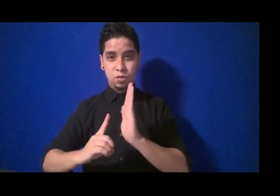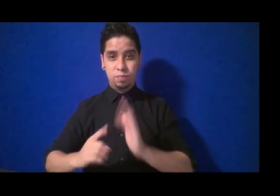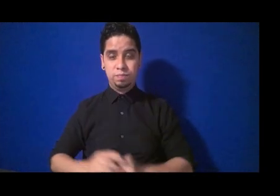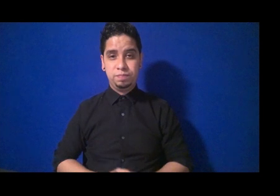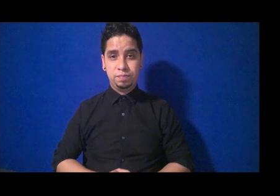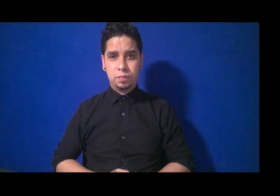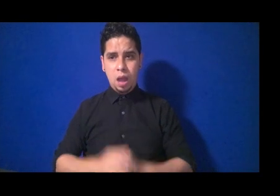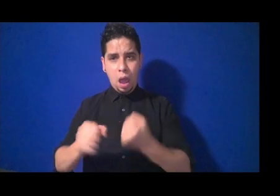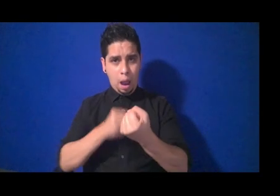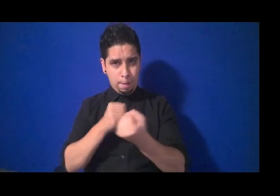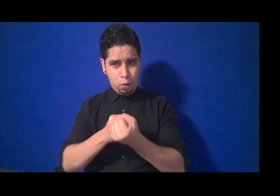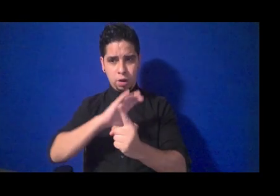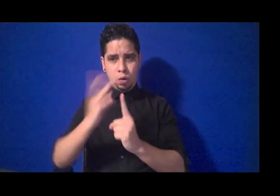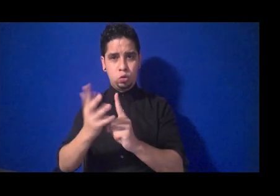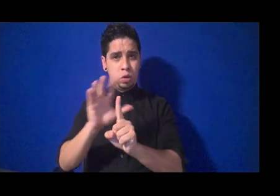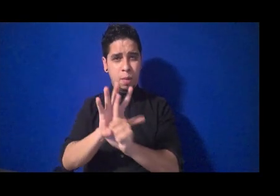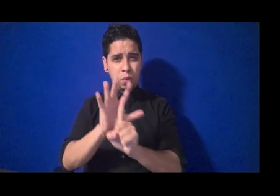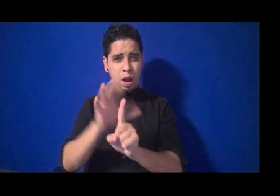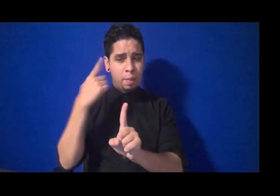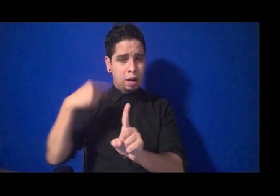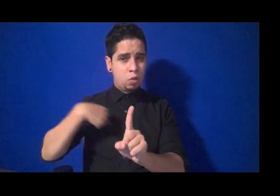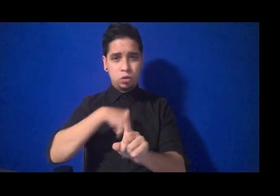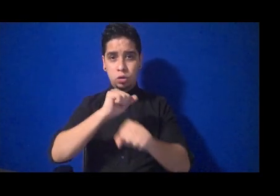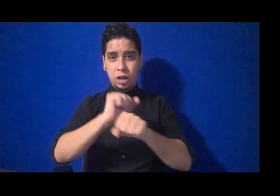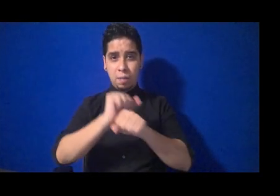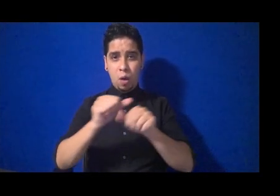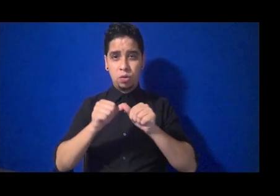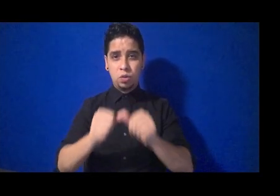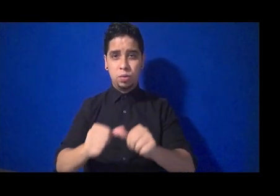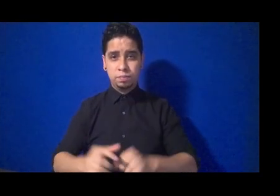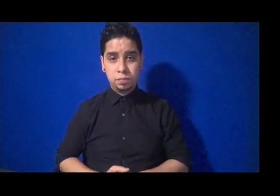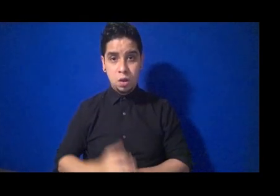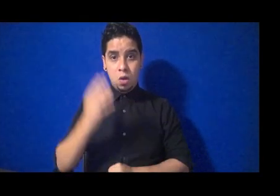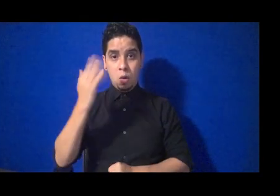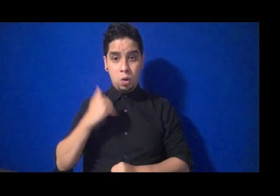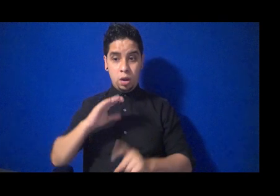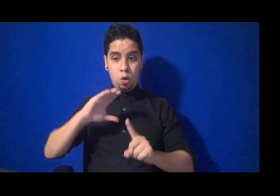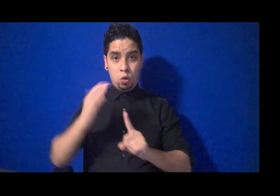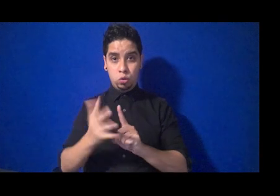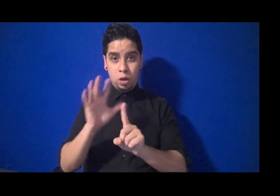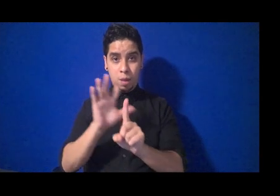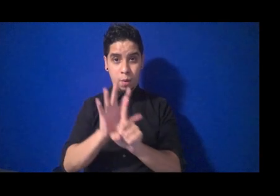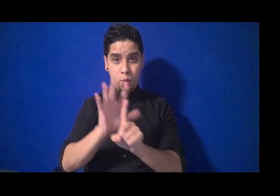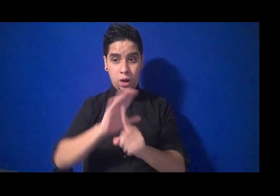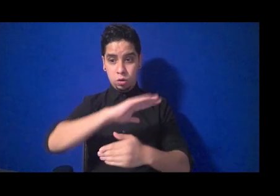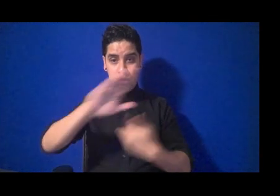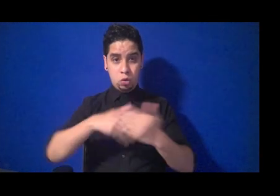a la Fundación Nacional Para la Cultura Popular Para que prevalezca nuestro trabajo Porque Cultura Popular Somos todos